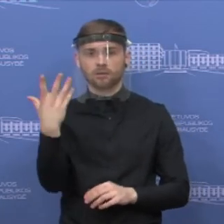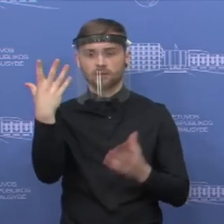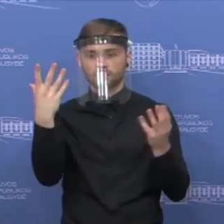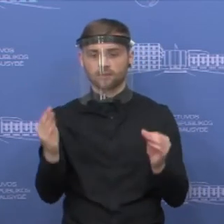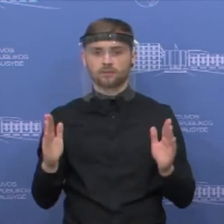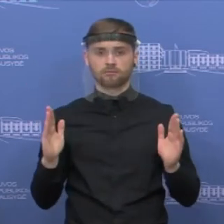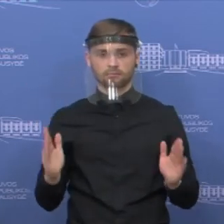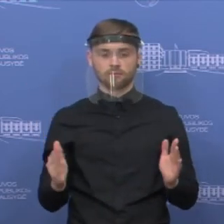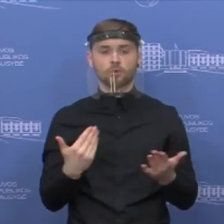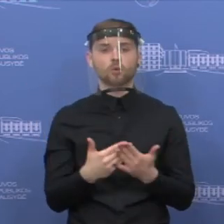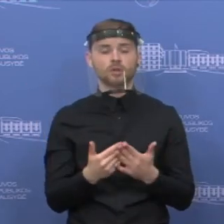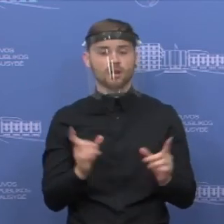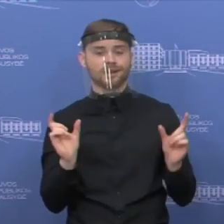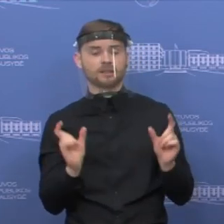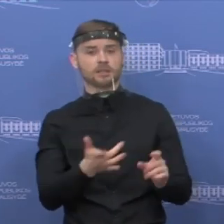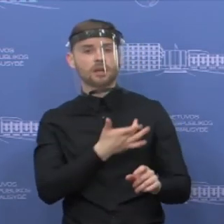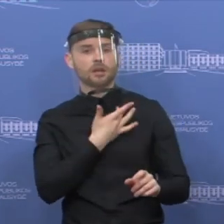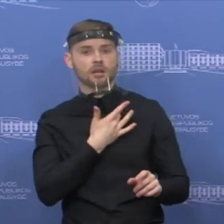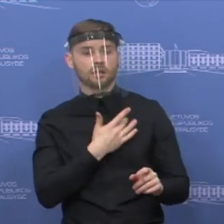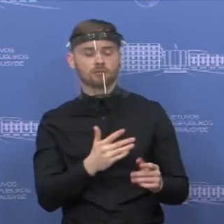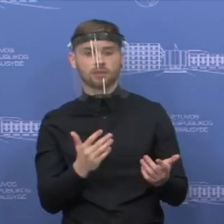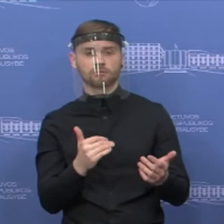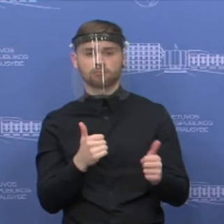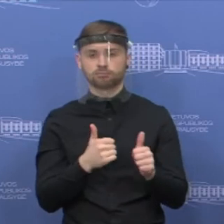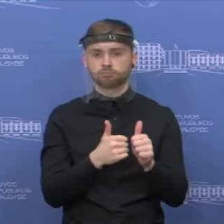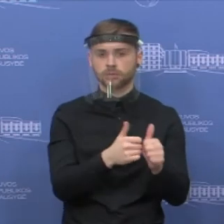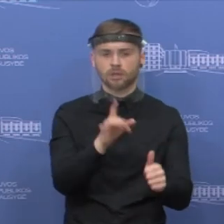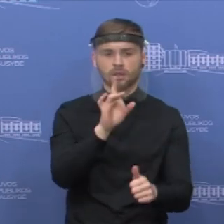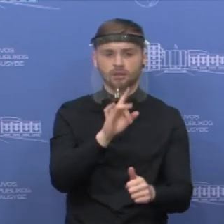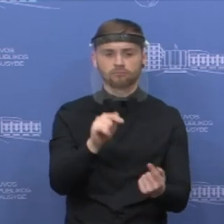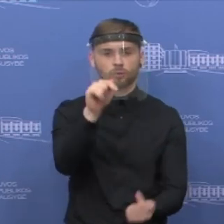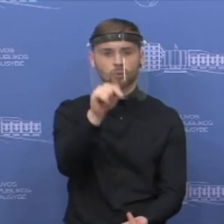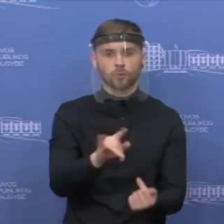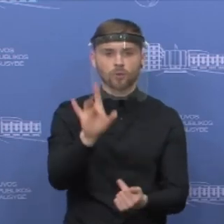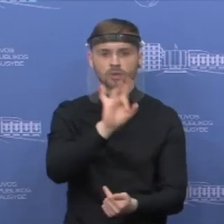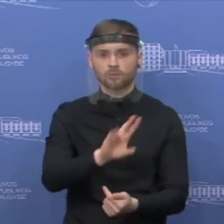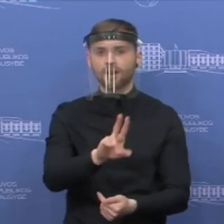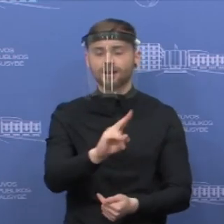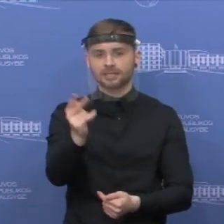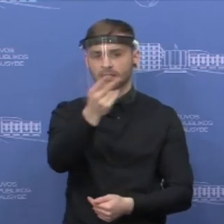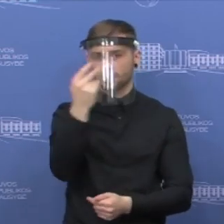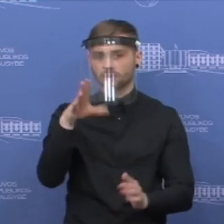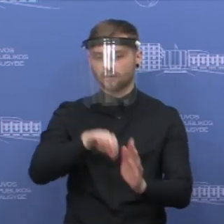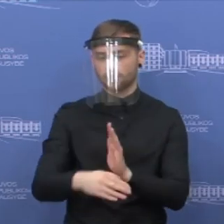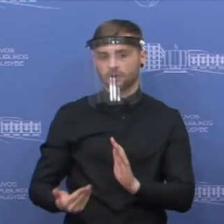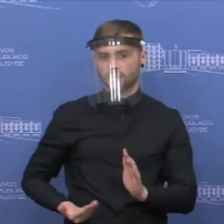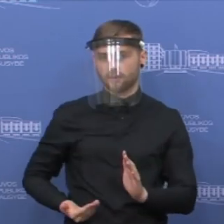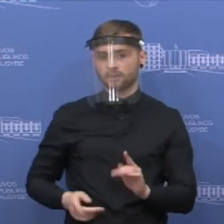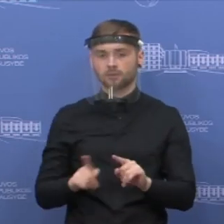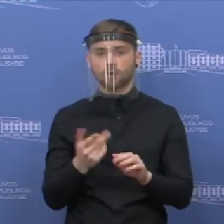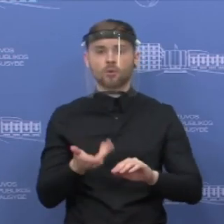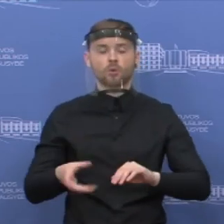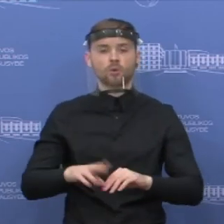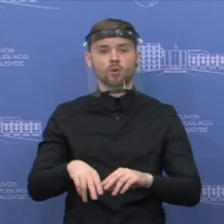karantino reikalavimai jau nebus staikomi Lietuvos Respublikos piliečiams. Taip pat atsidarys daugiau kontrolės